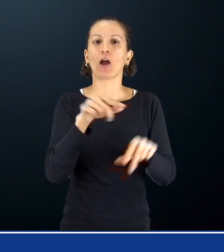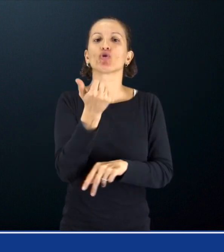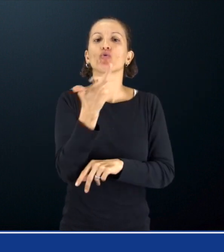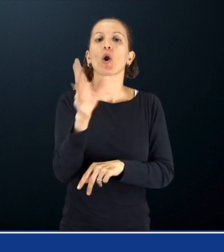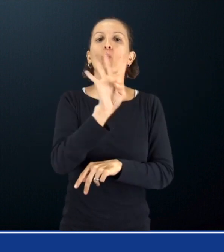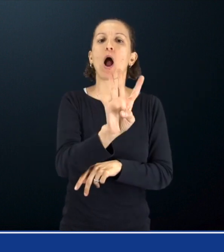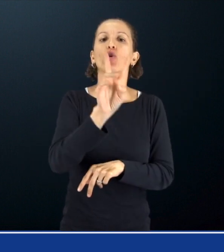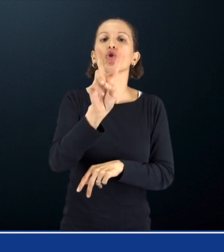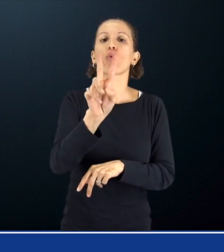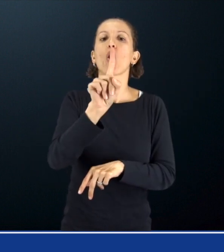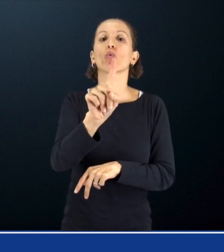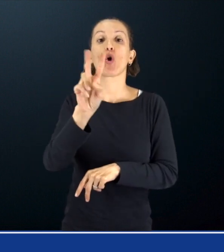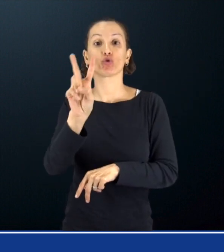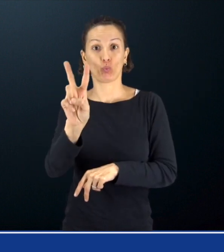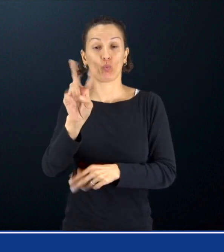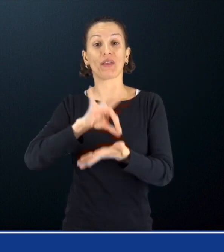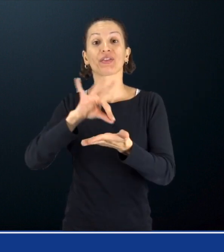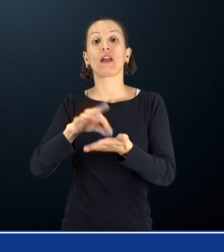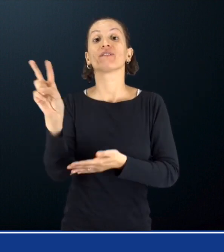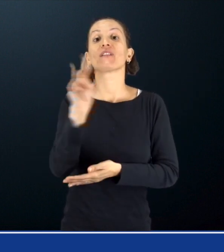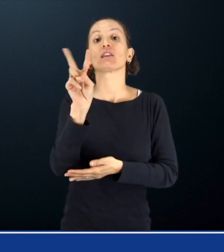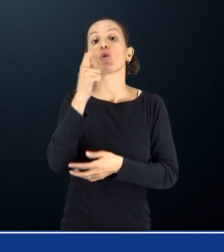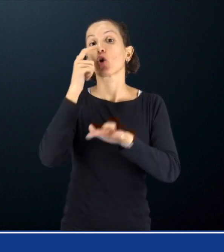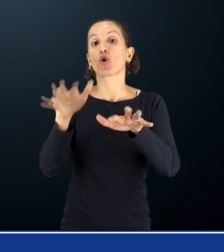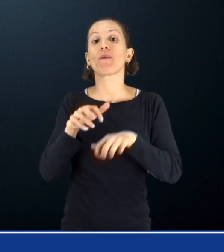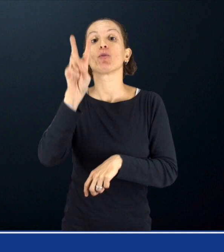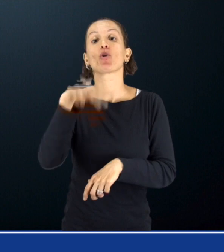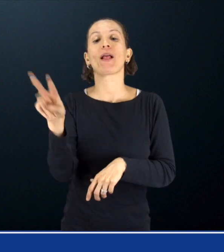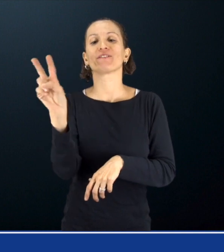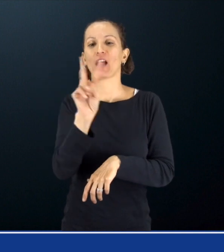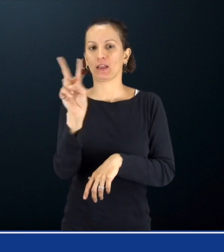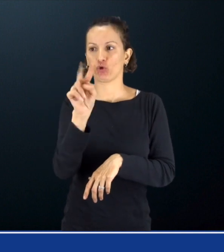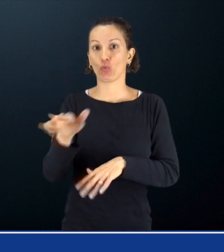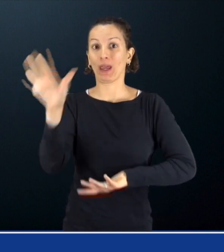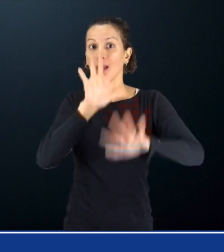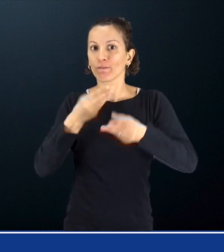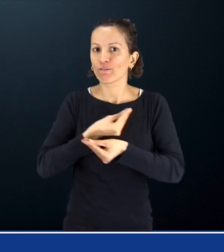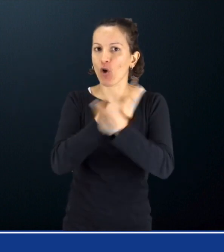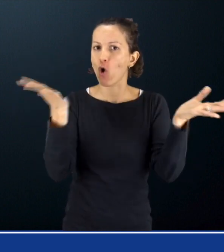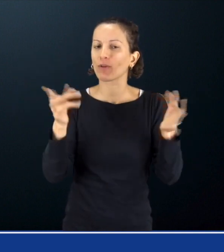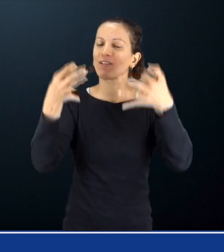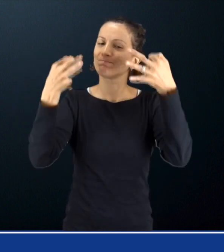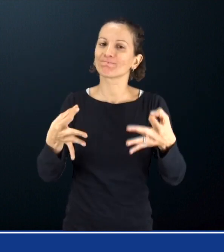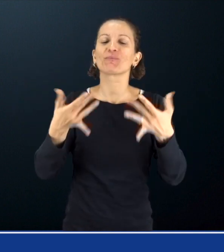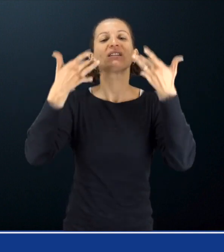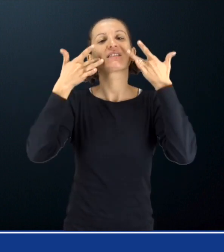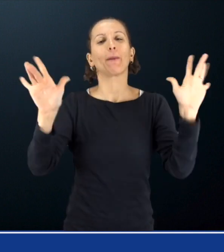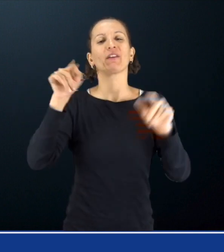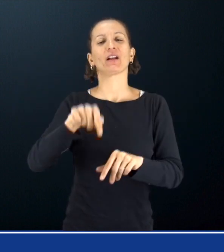4212 del 22-11-2022, informa di aver semplificato la domanda di invalidità civile,